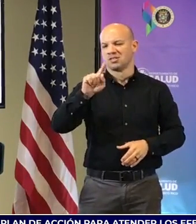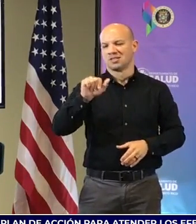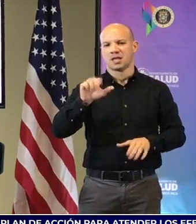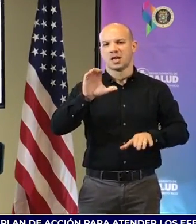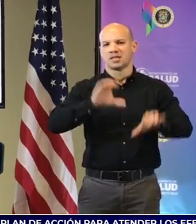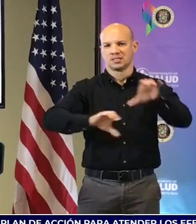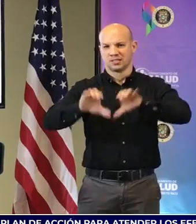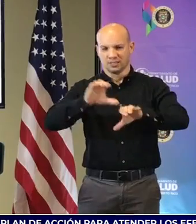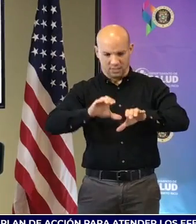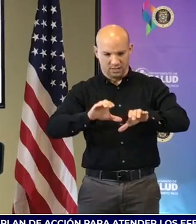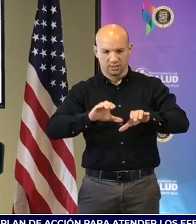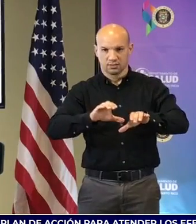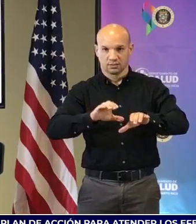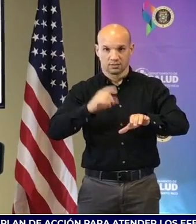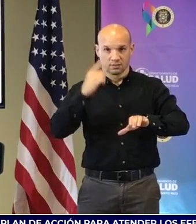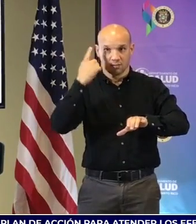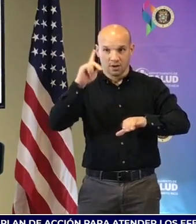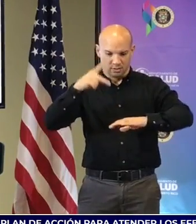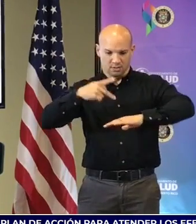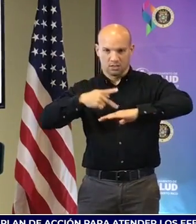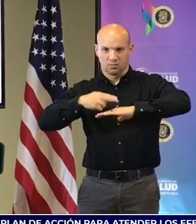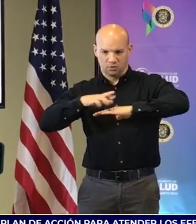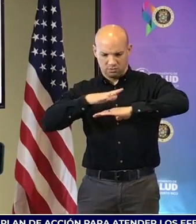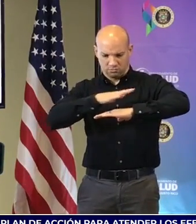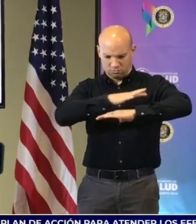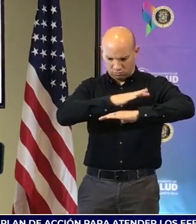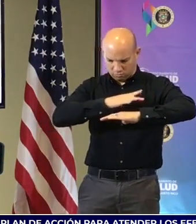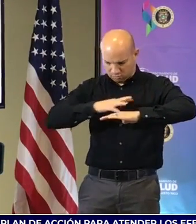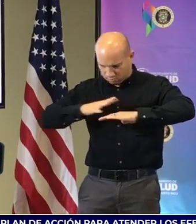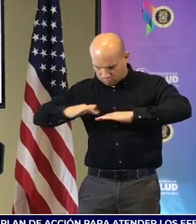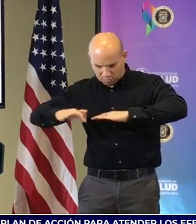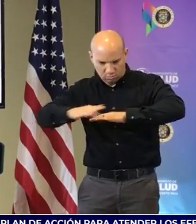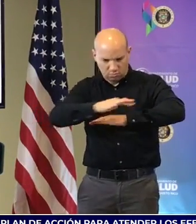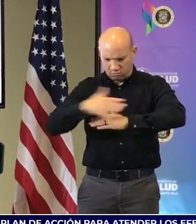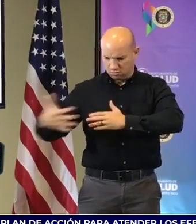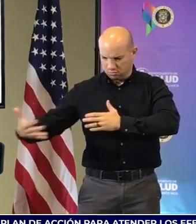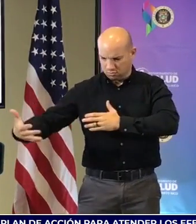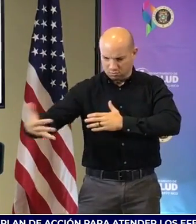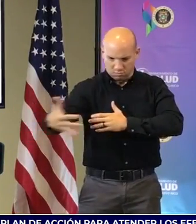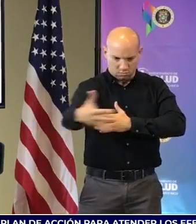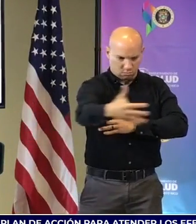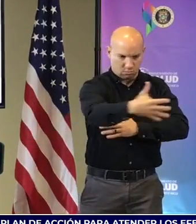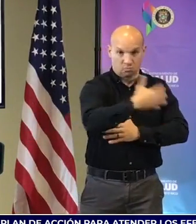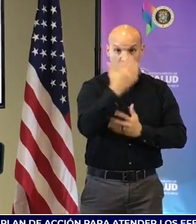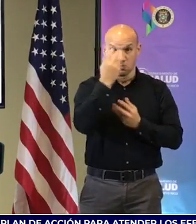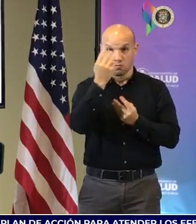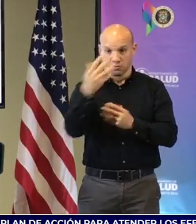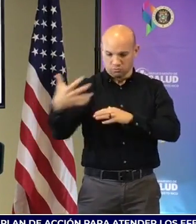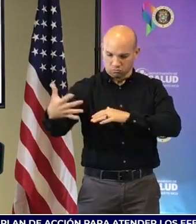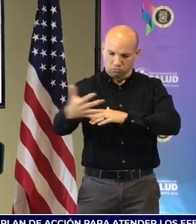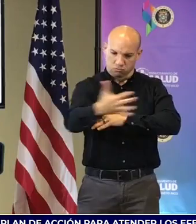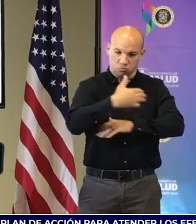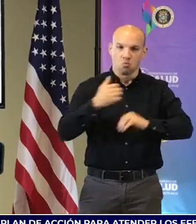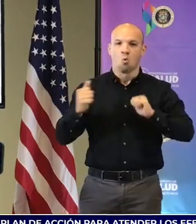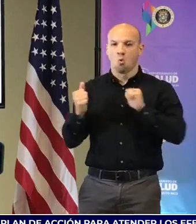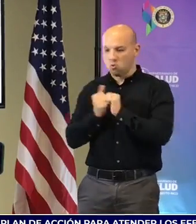movernos a través de toda la lista conseguir toda la información recopilar con el Departamento de Salud que